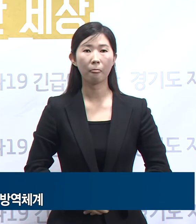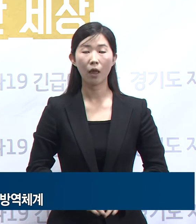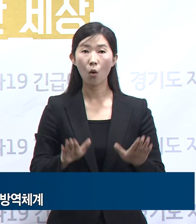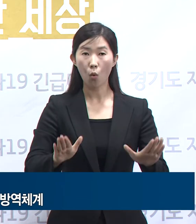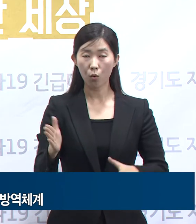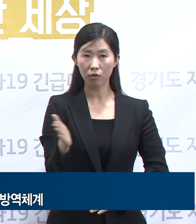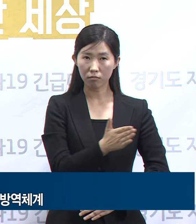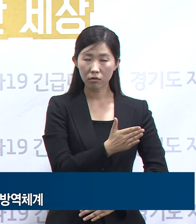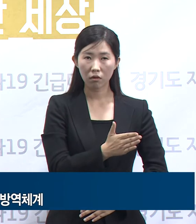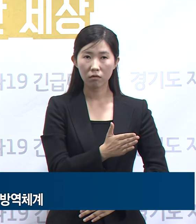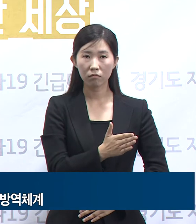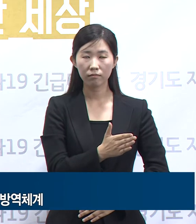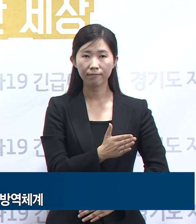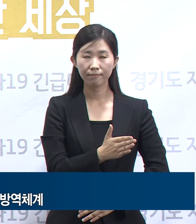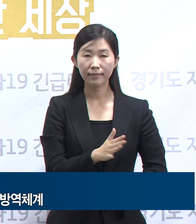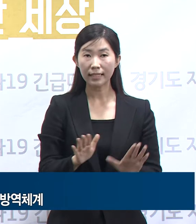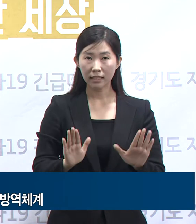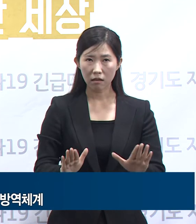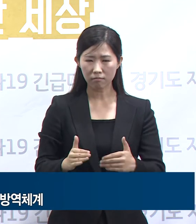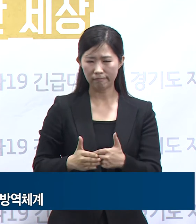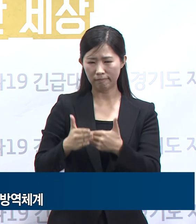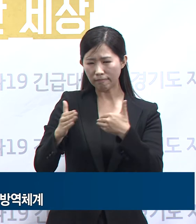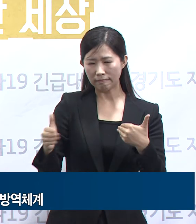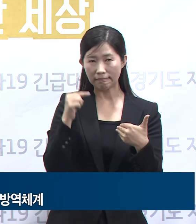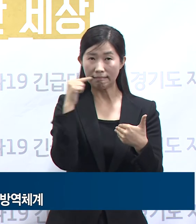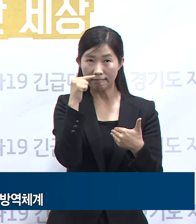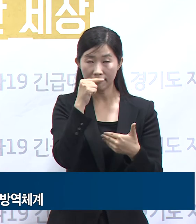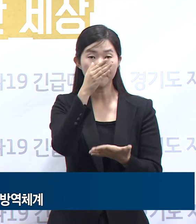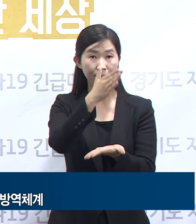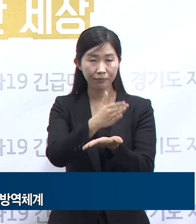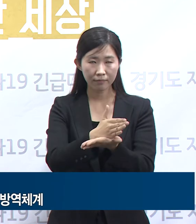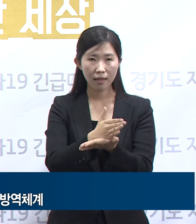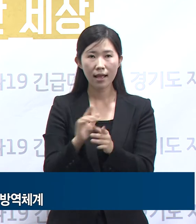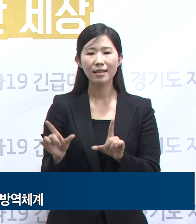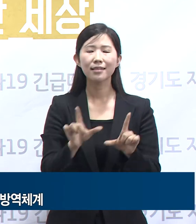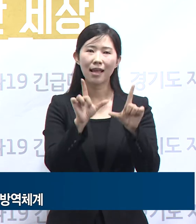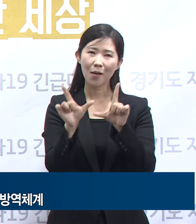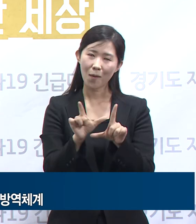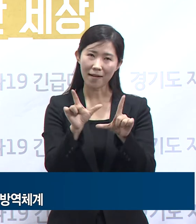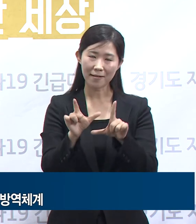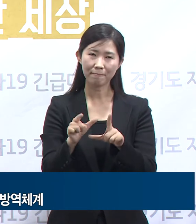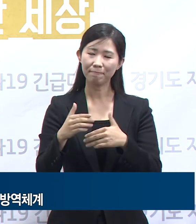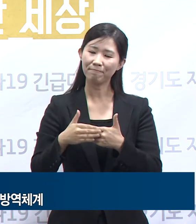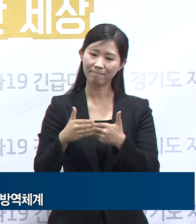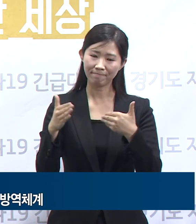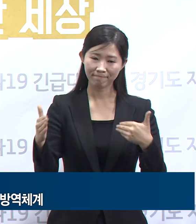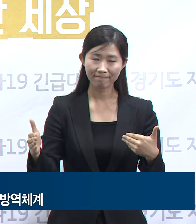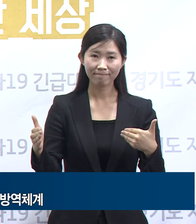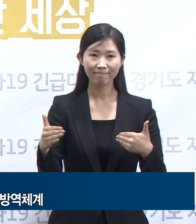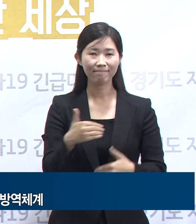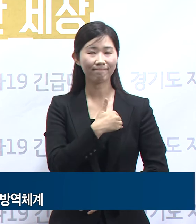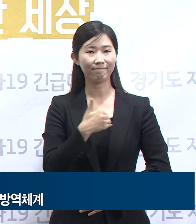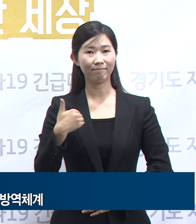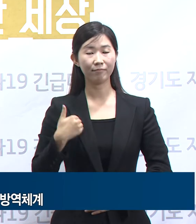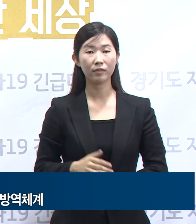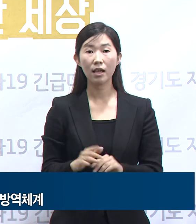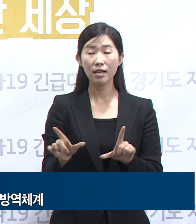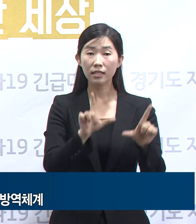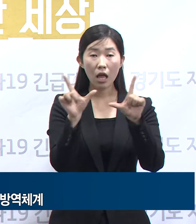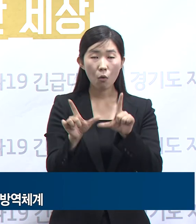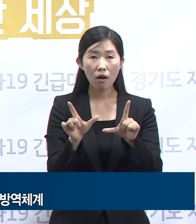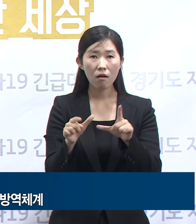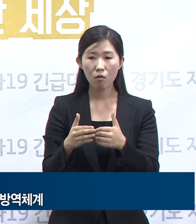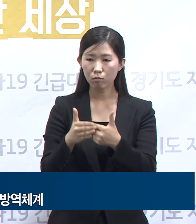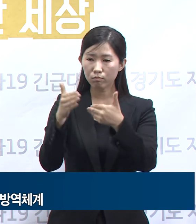오늘부터는 그동안 시행되었던 물리적 거리 두기가 생활 속 거리 두기로 전환 시행됩니다. 생활 속 거리 두기는